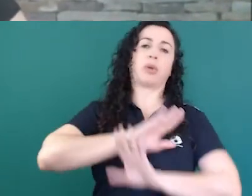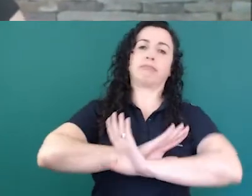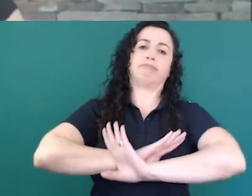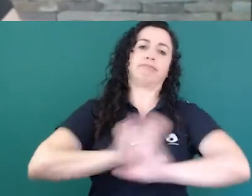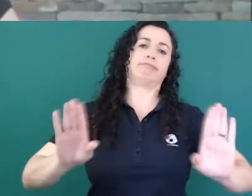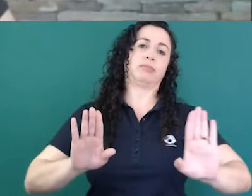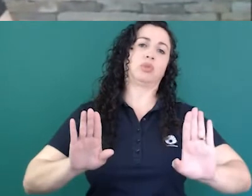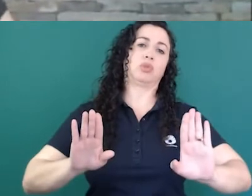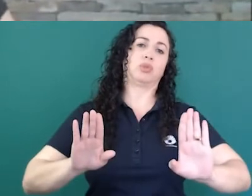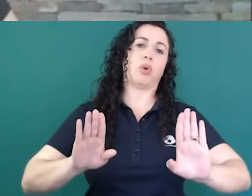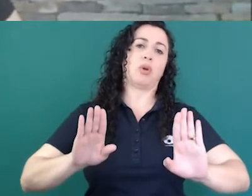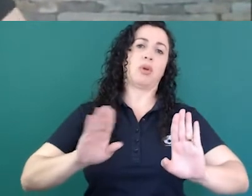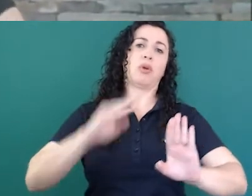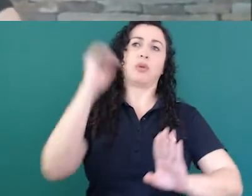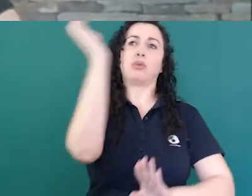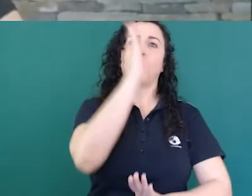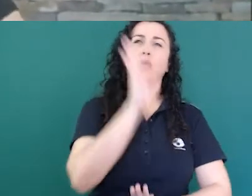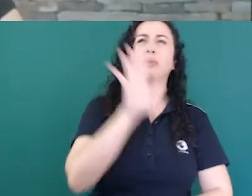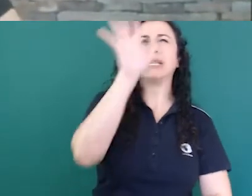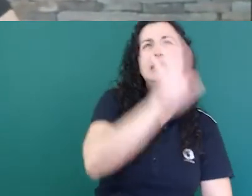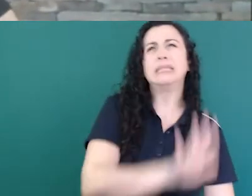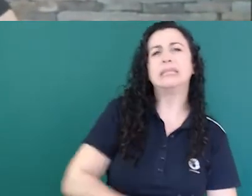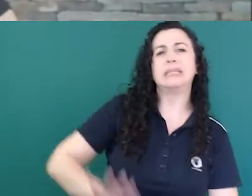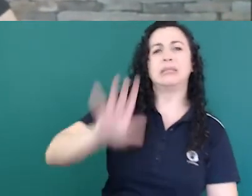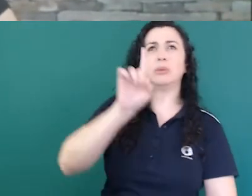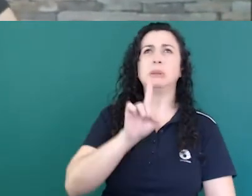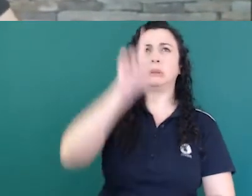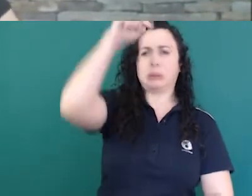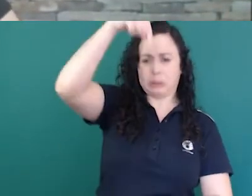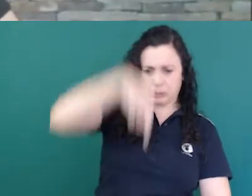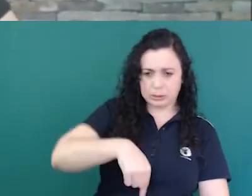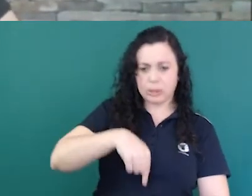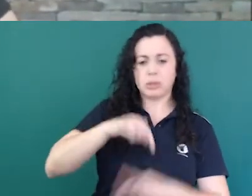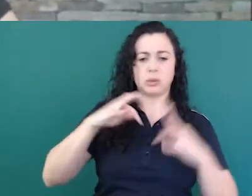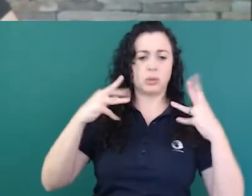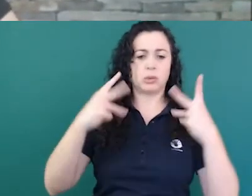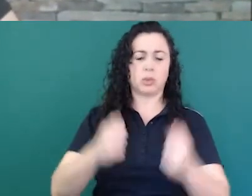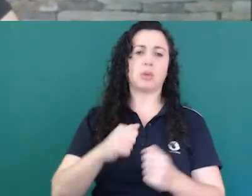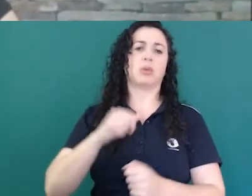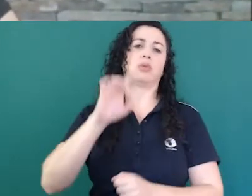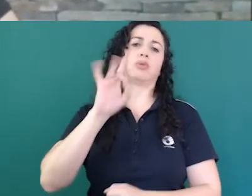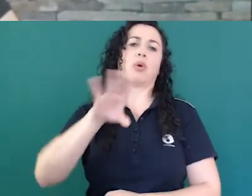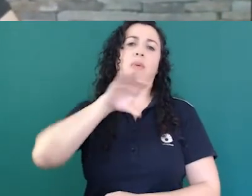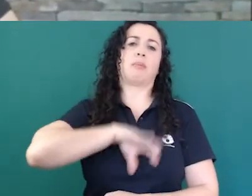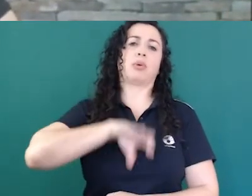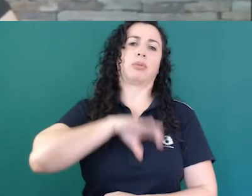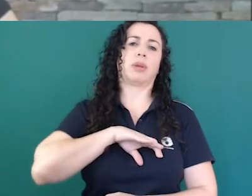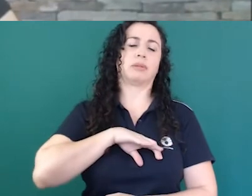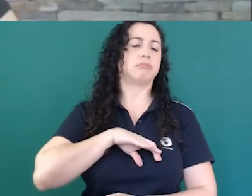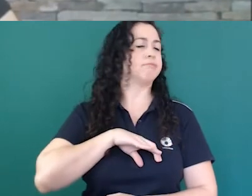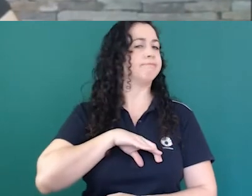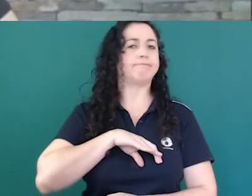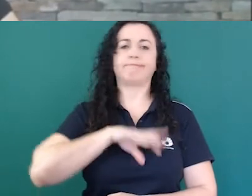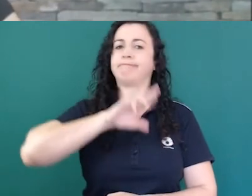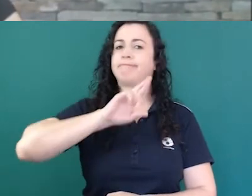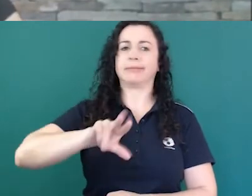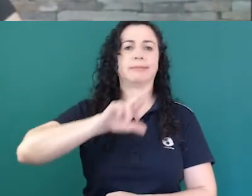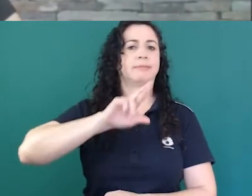a gente escuta muito só português no Brasil e não é verdade a gente tem mais de 180 línguas